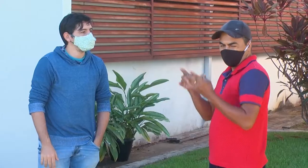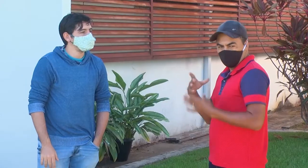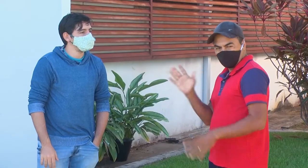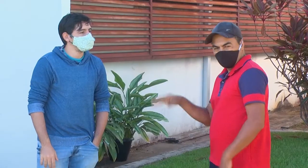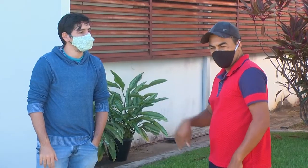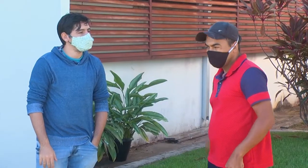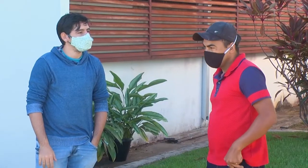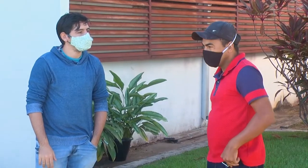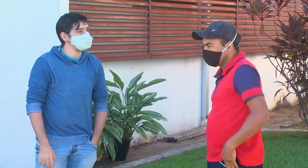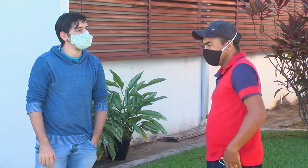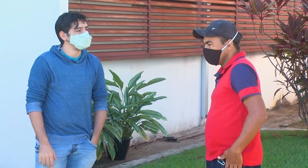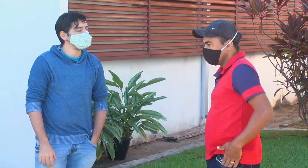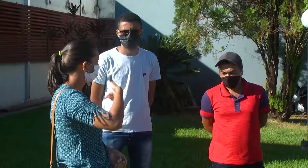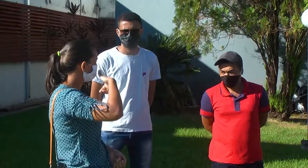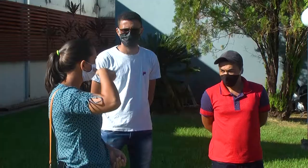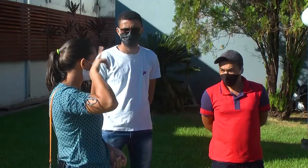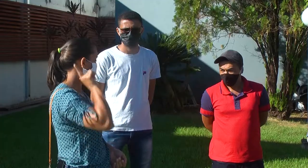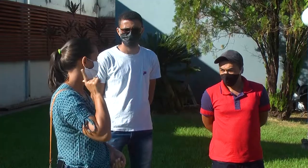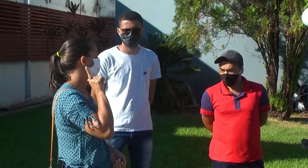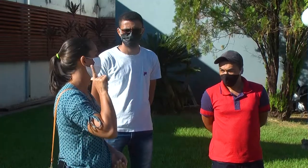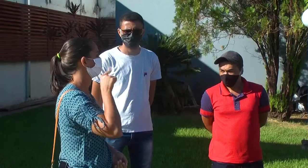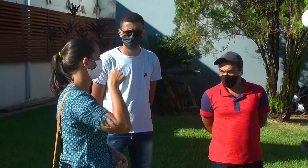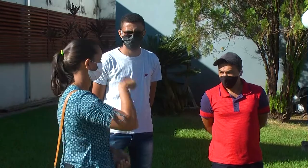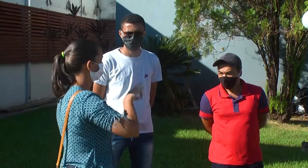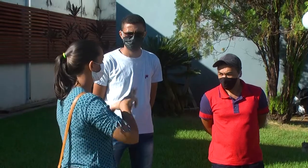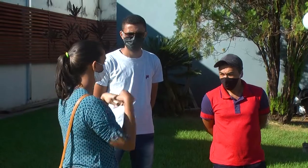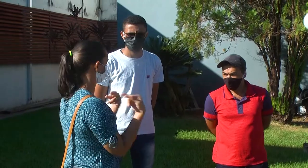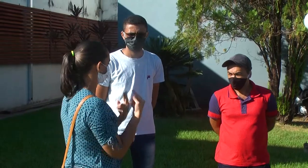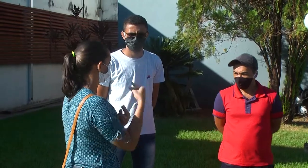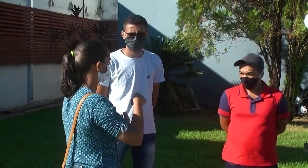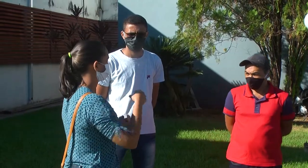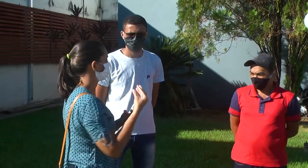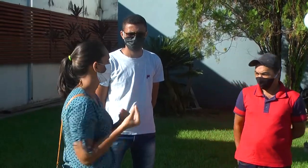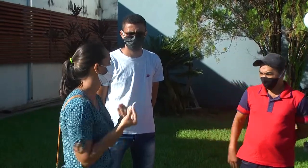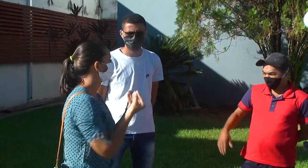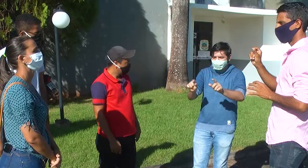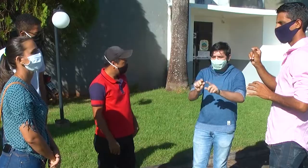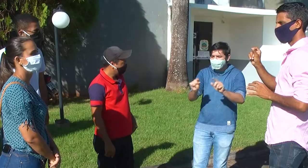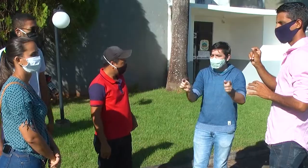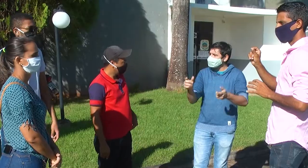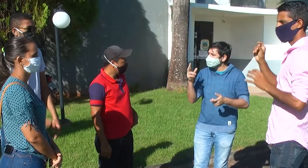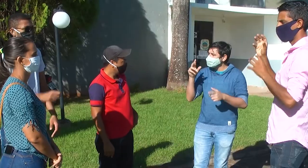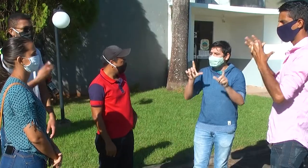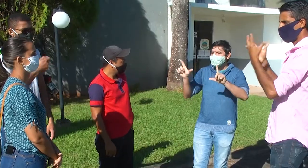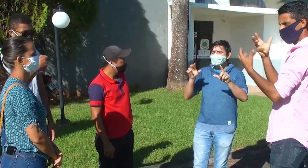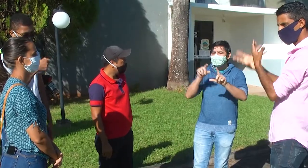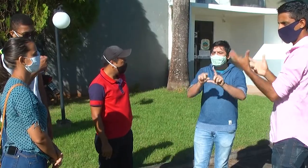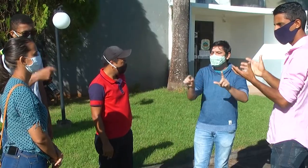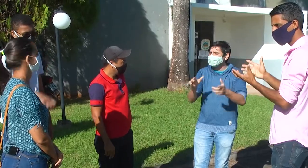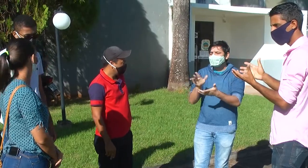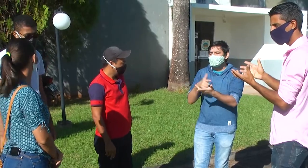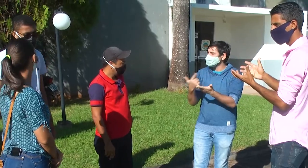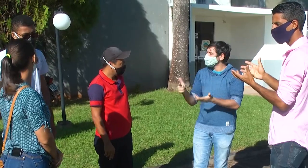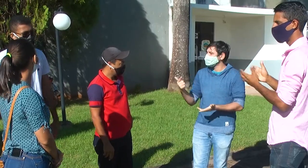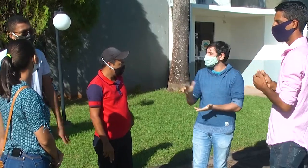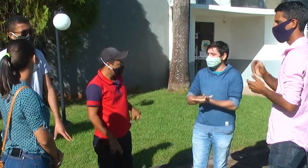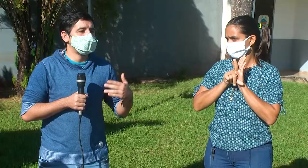um pouco mais de atenção à necessidade dos surdos do município e querem uma maior interação social. A